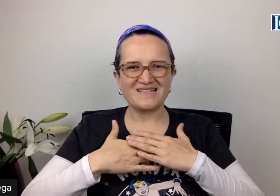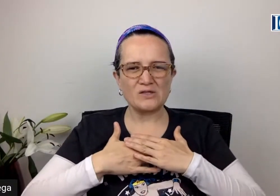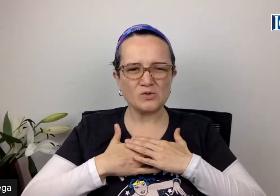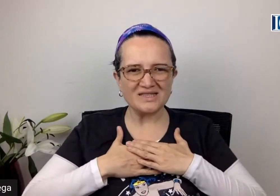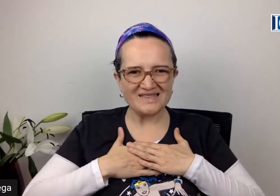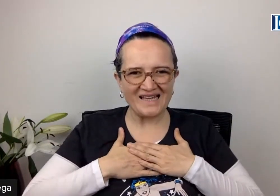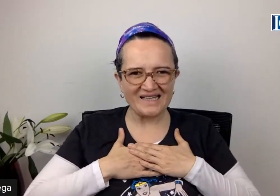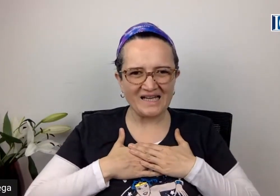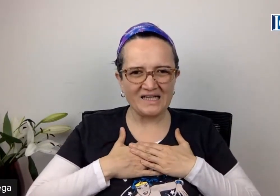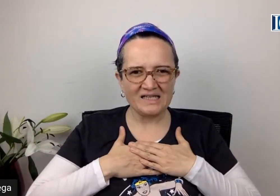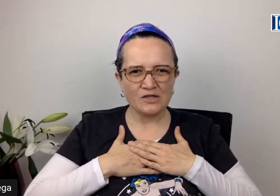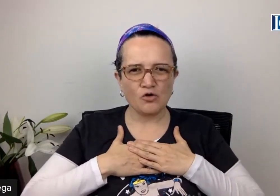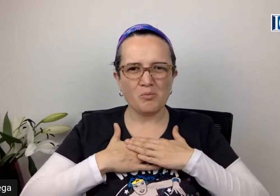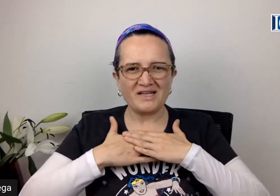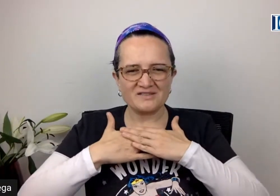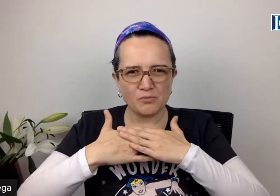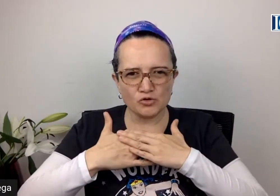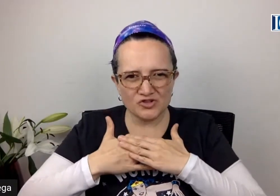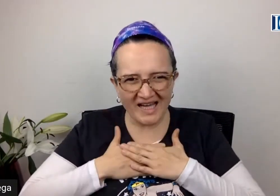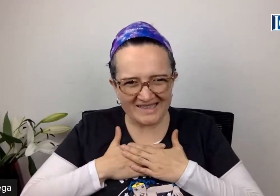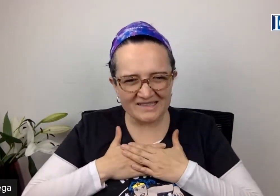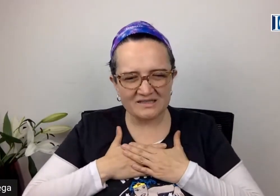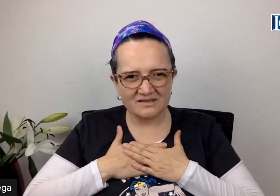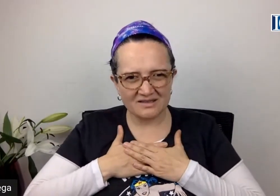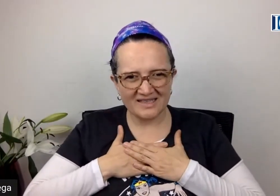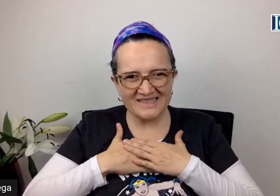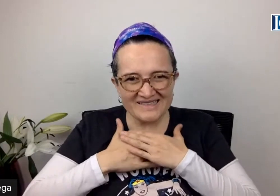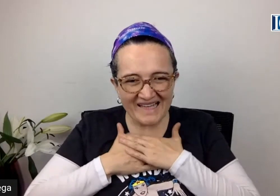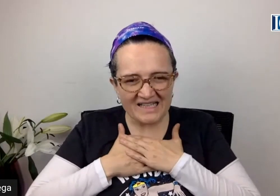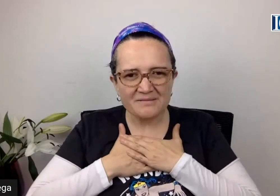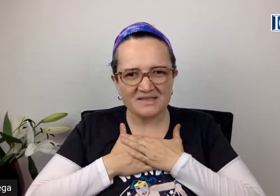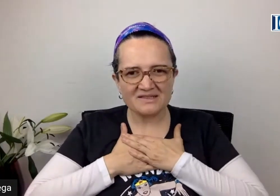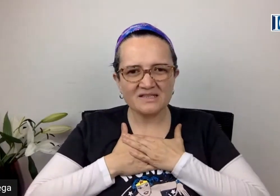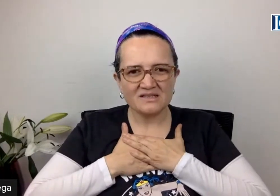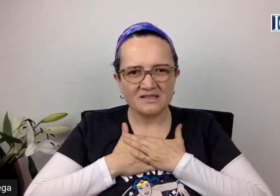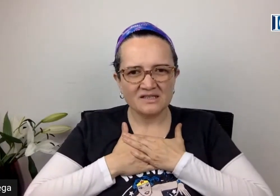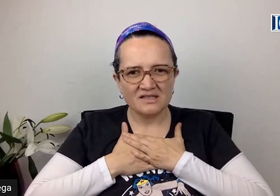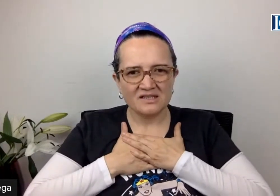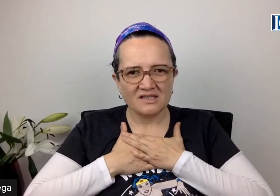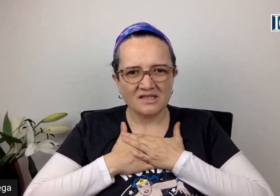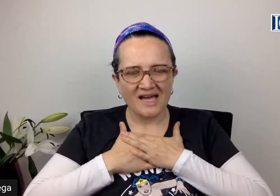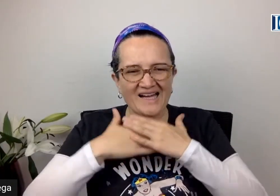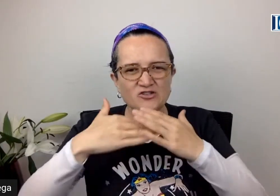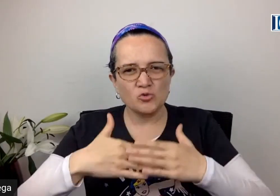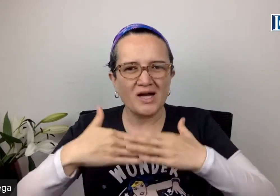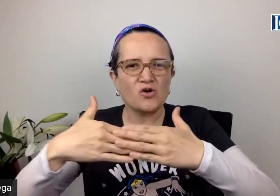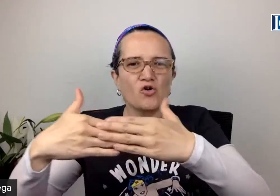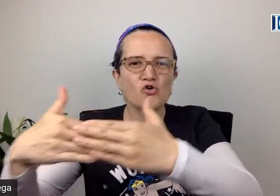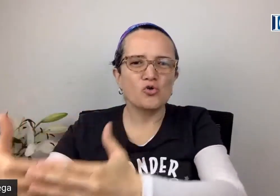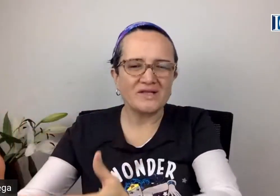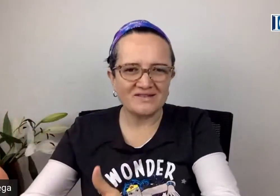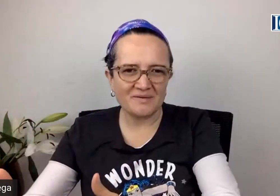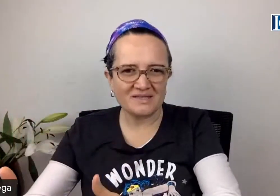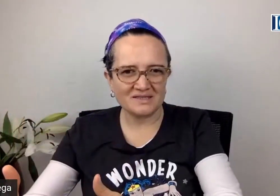salud interna, con más bondad internamente, actúa congruentemente.